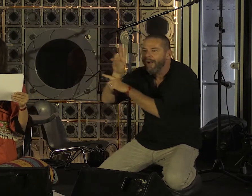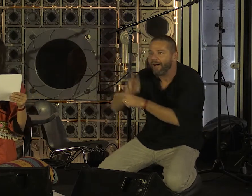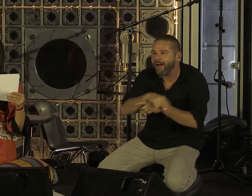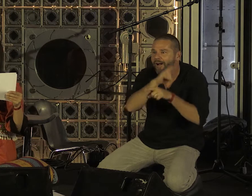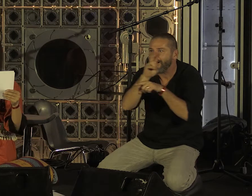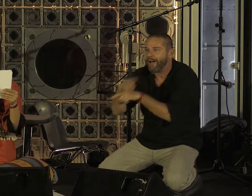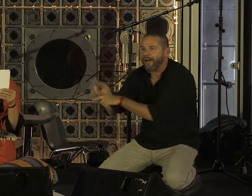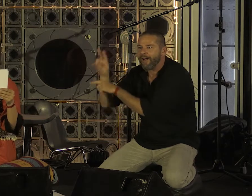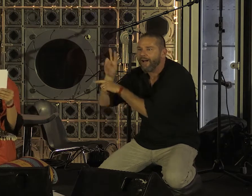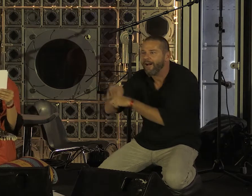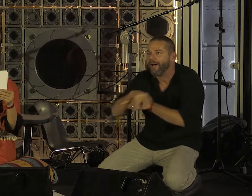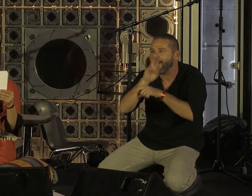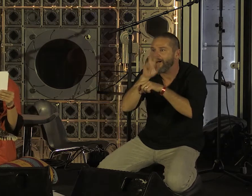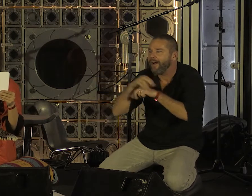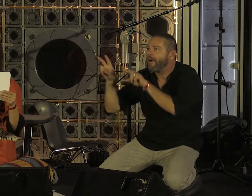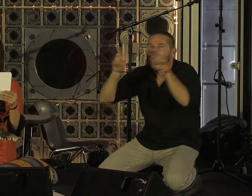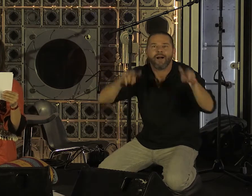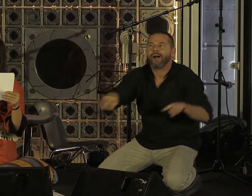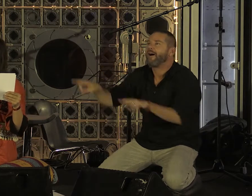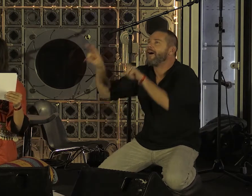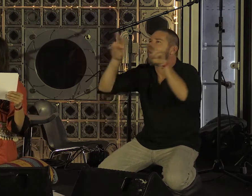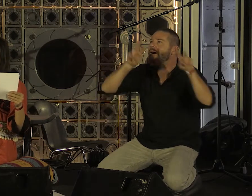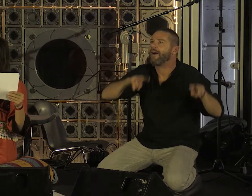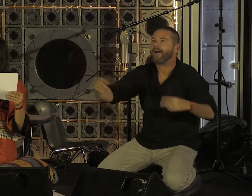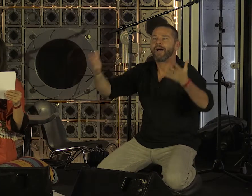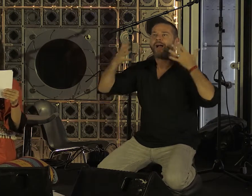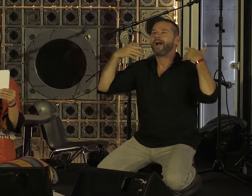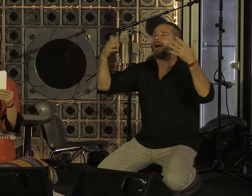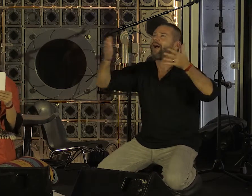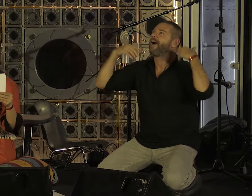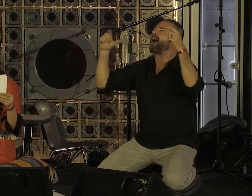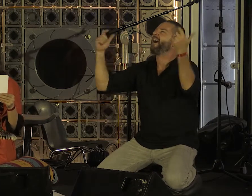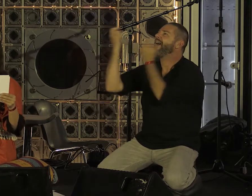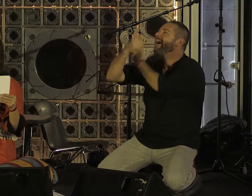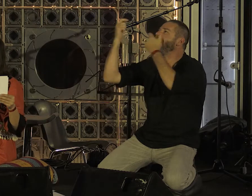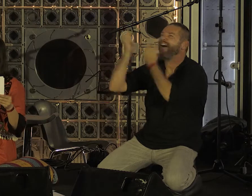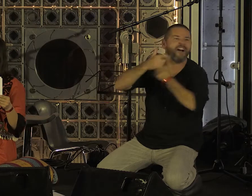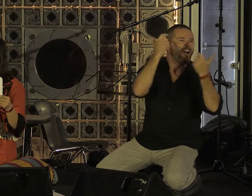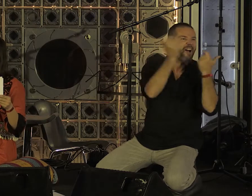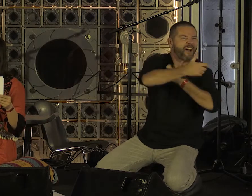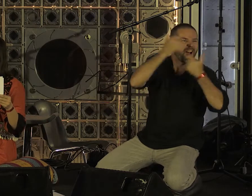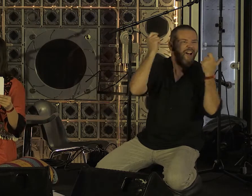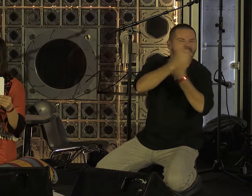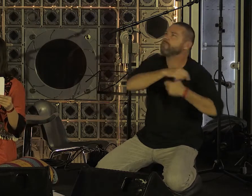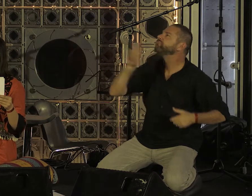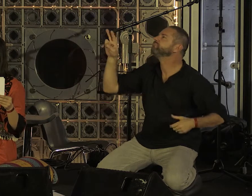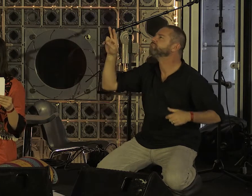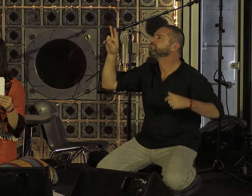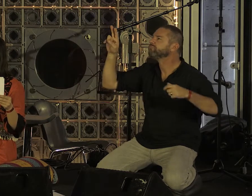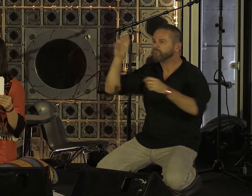rire éclatant de l'air languide, quand les charognards tournent autour de nous pour écouter le bruit